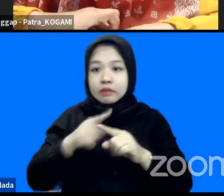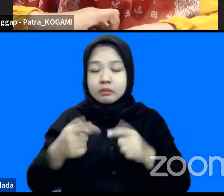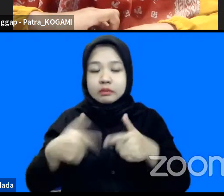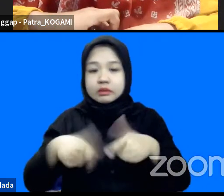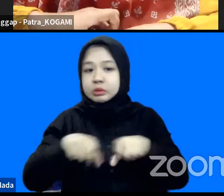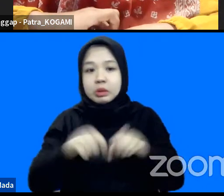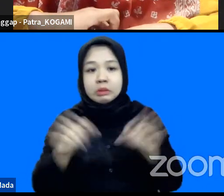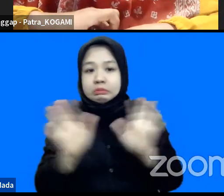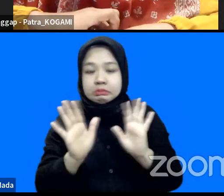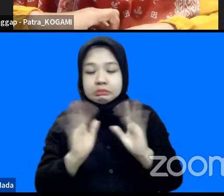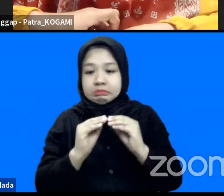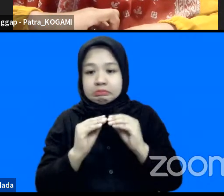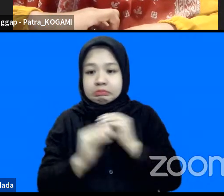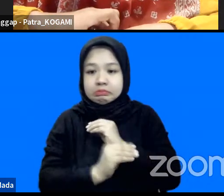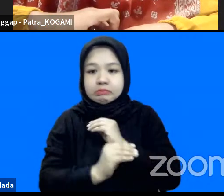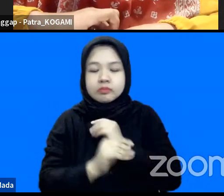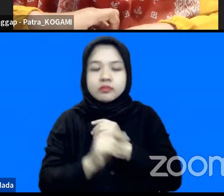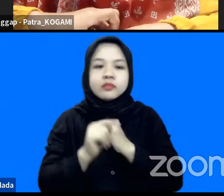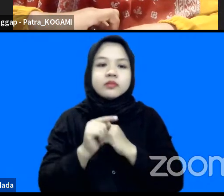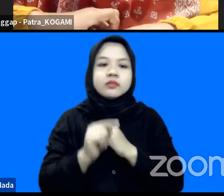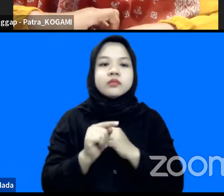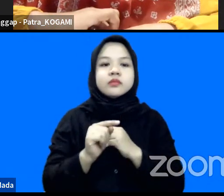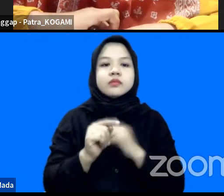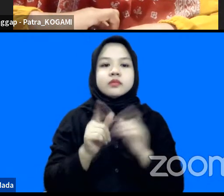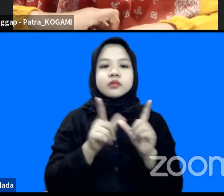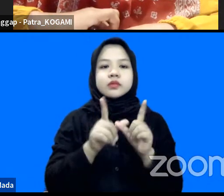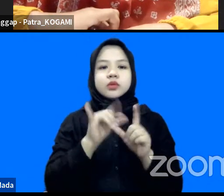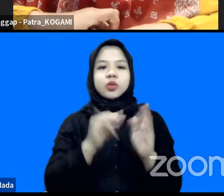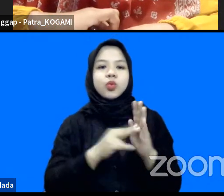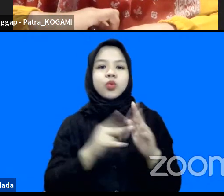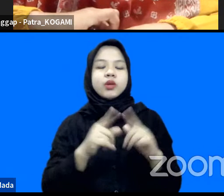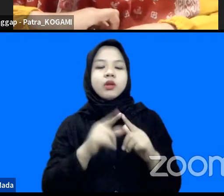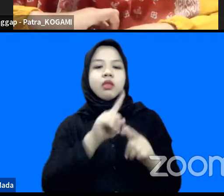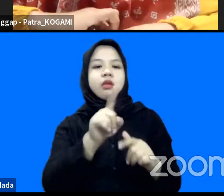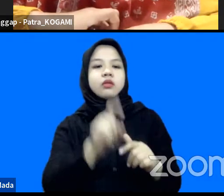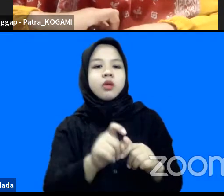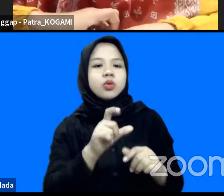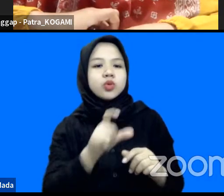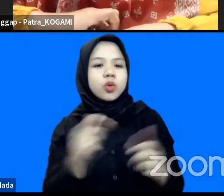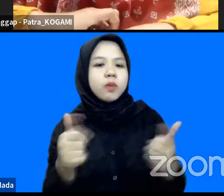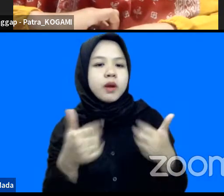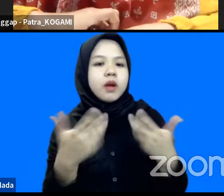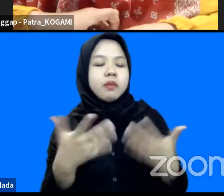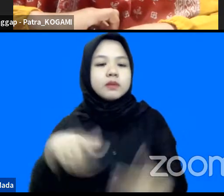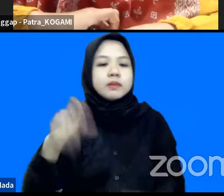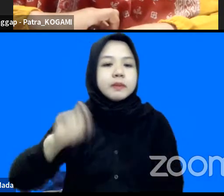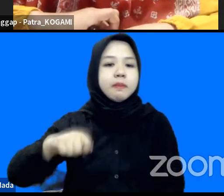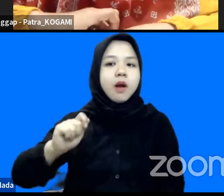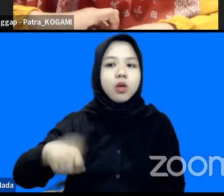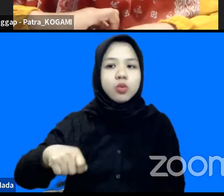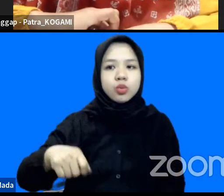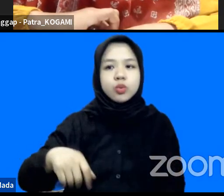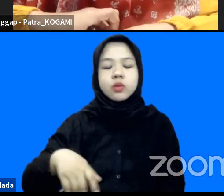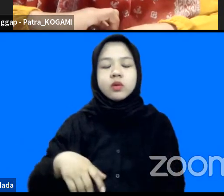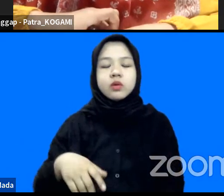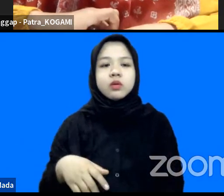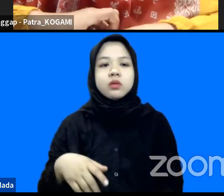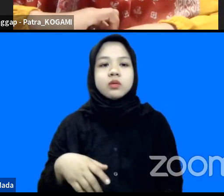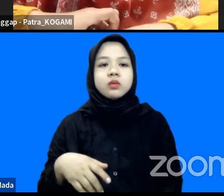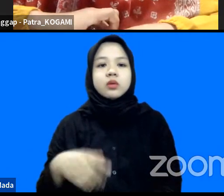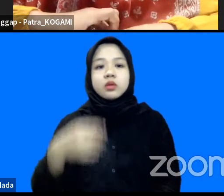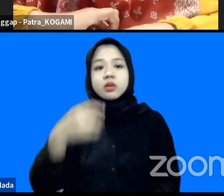realita ini pertanyaan Wina kemudian dicat ya contoh yang paling baik adalah Palu ya kemudian trust